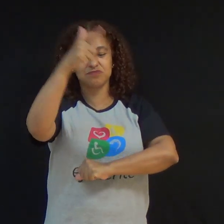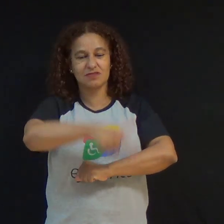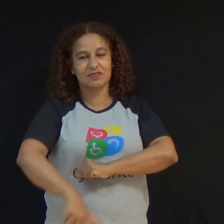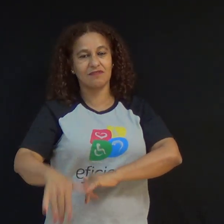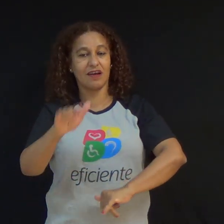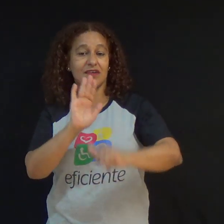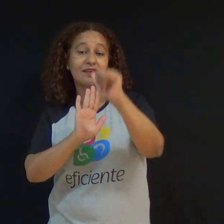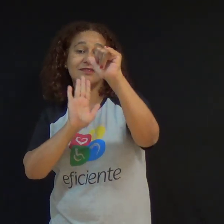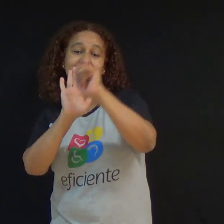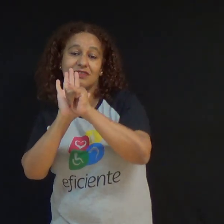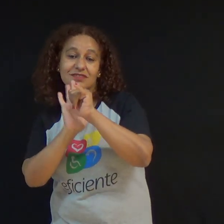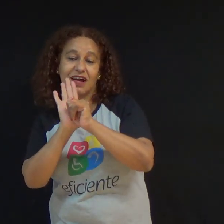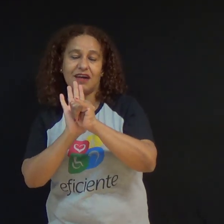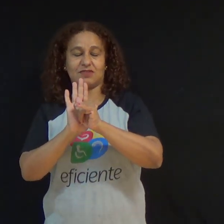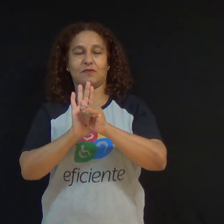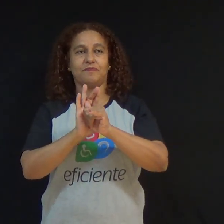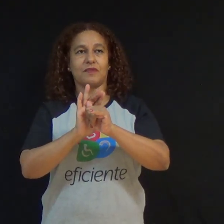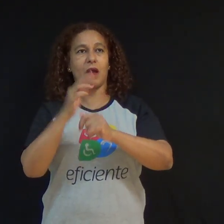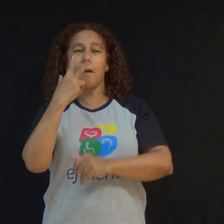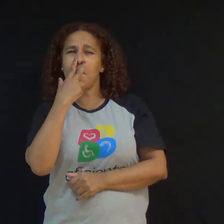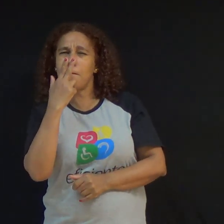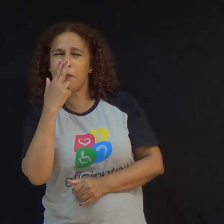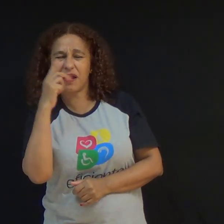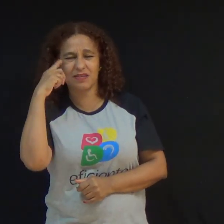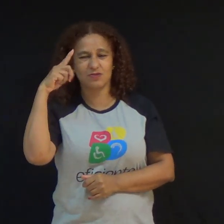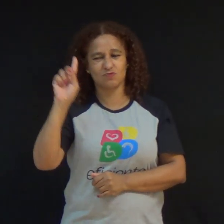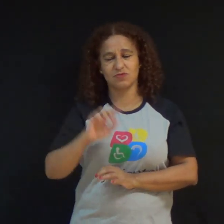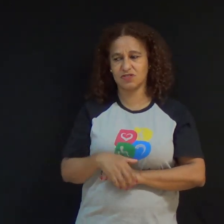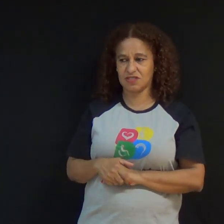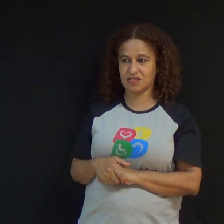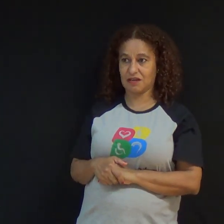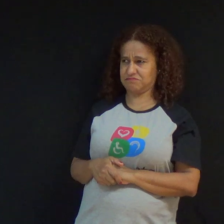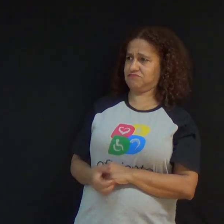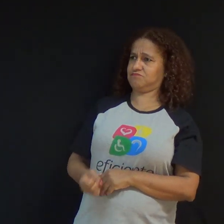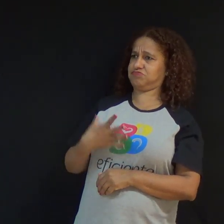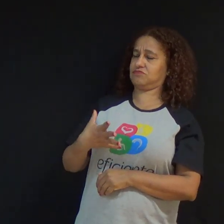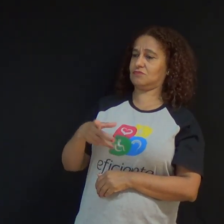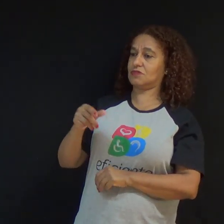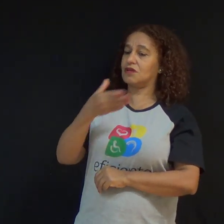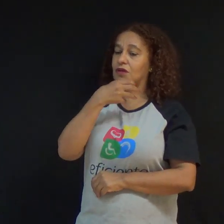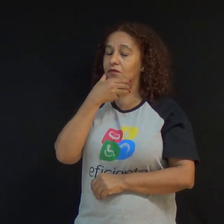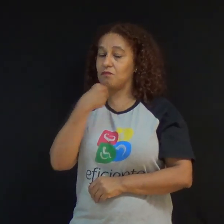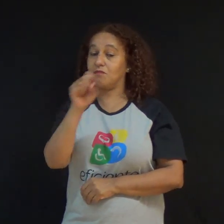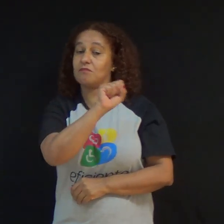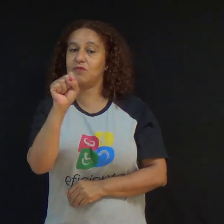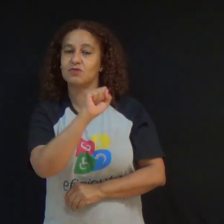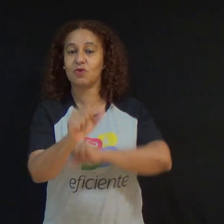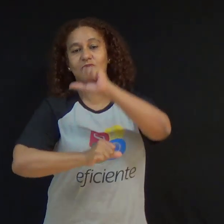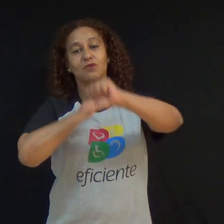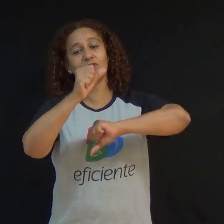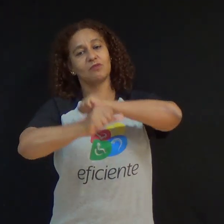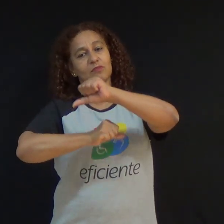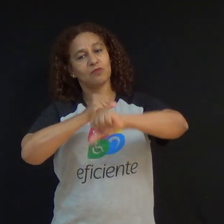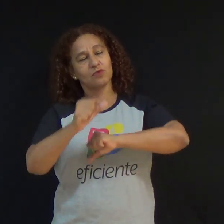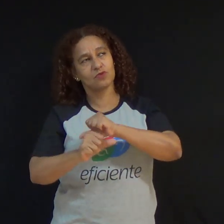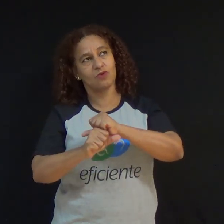Parece que foi de um dia para o outro que ele mudou. Na verdade, não foi. Foram 30 anos de muitas lágrimas